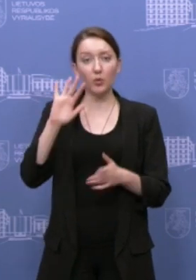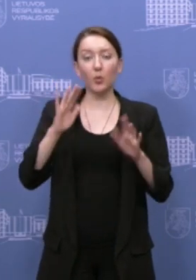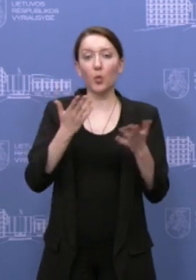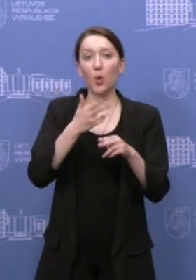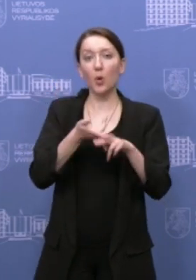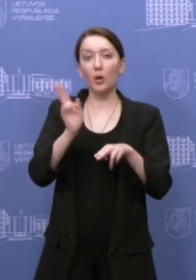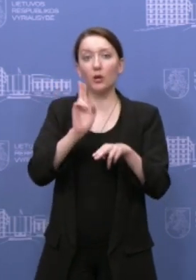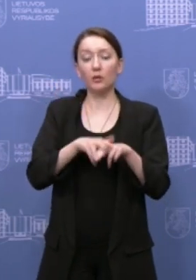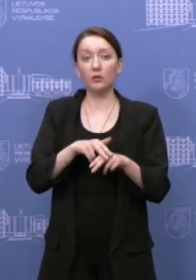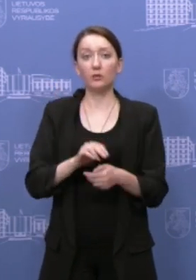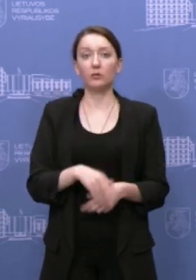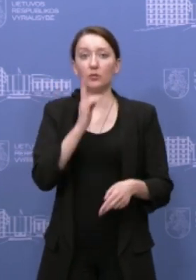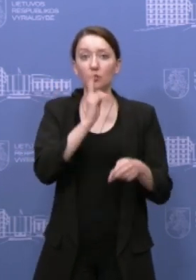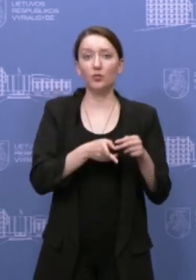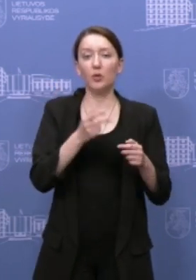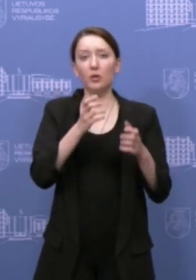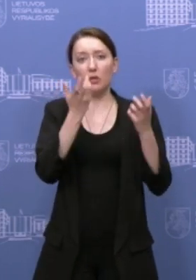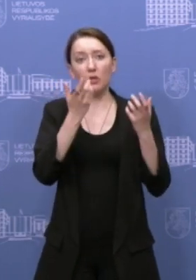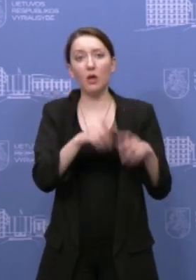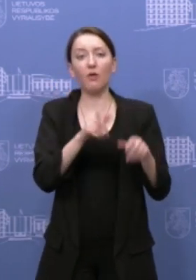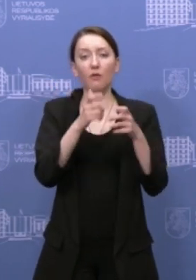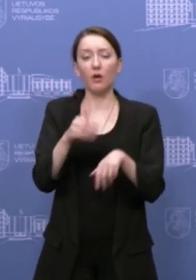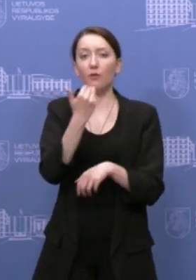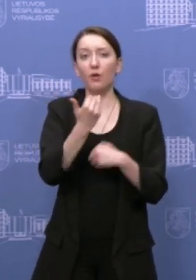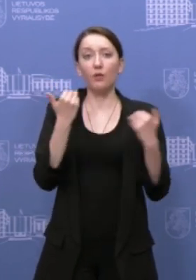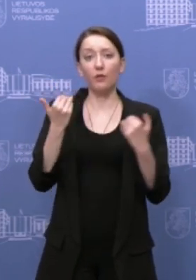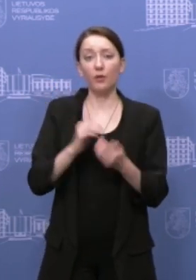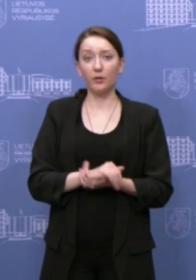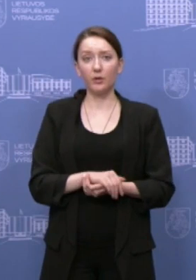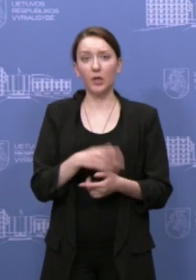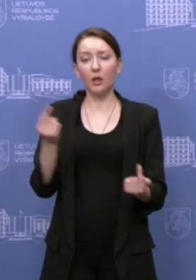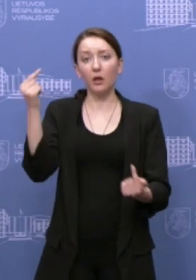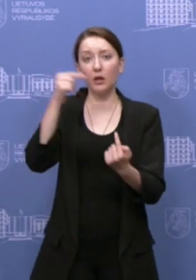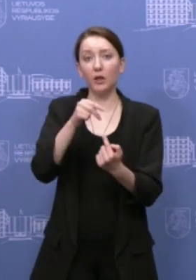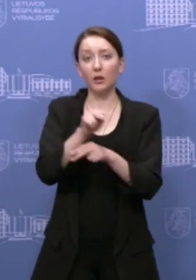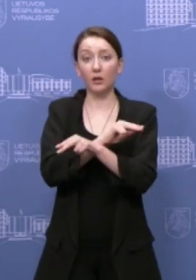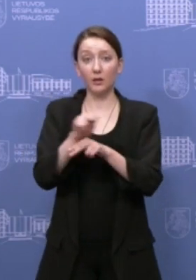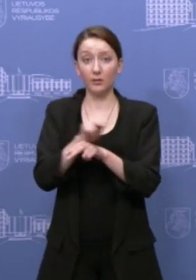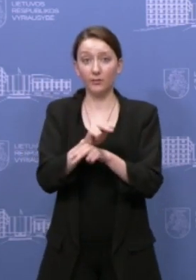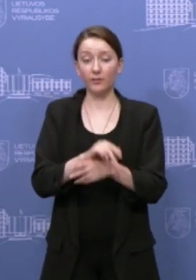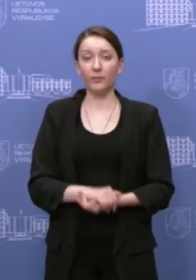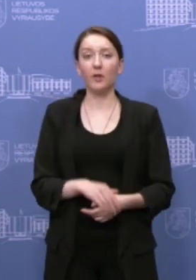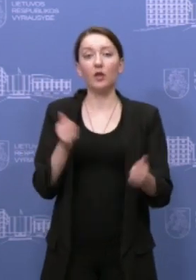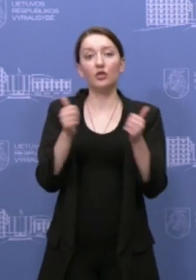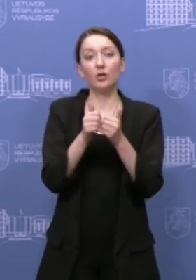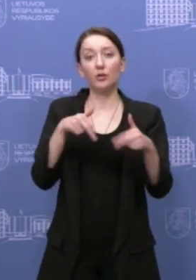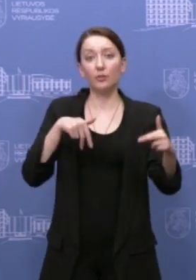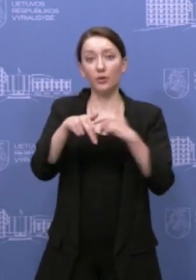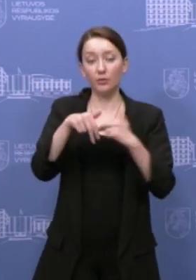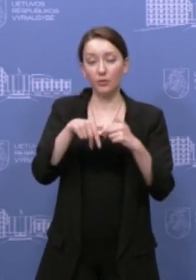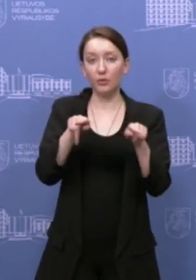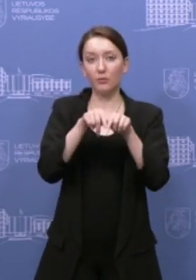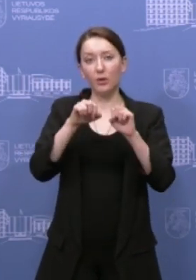kol nebus įspręsta galutinai ir visose valdybės maksimaliai įrenks taip prie peščiųjų perėjų